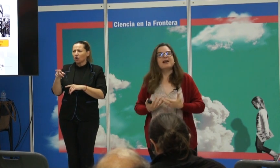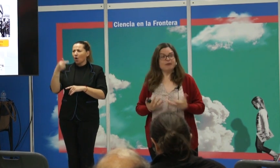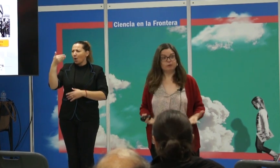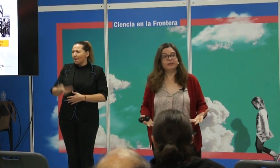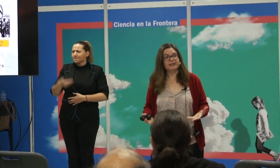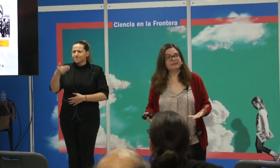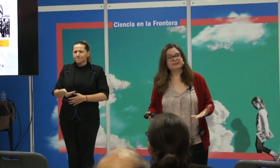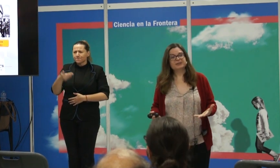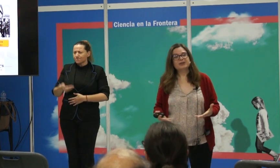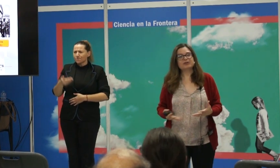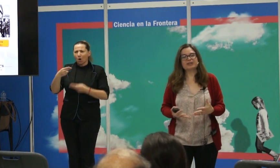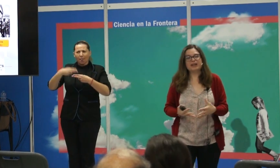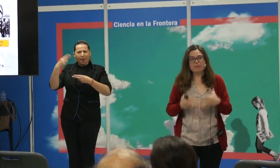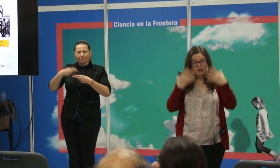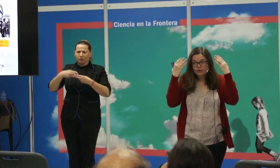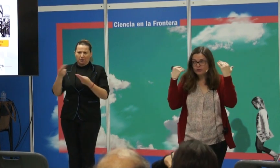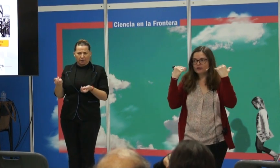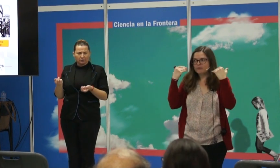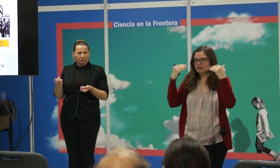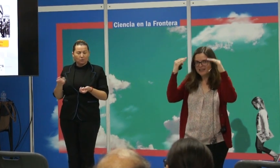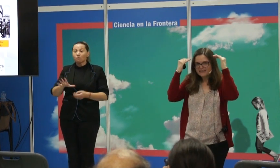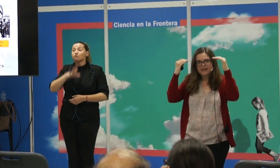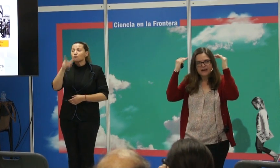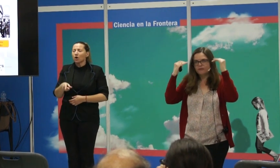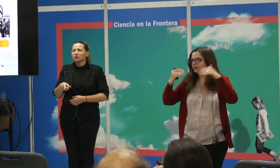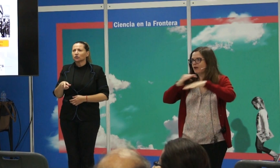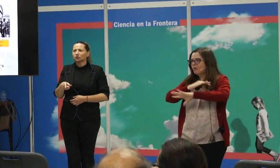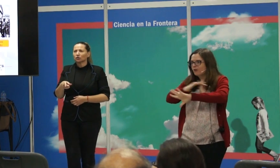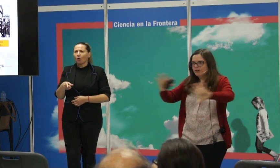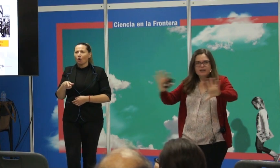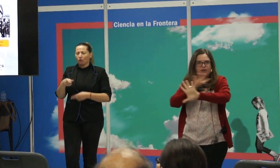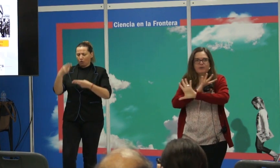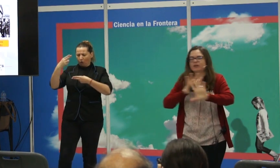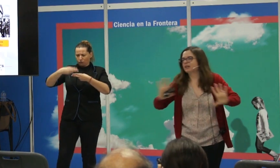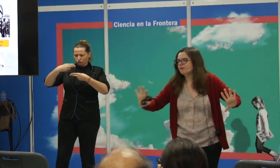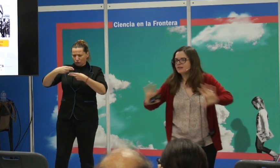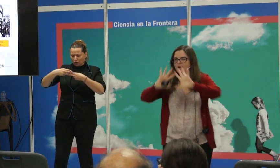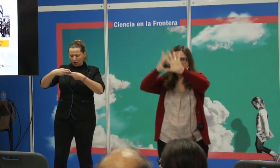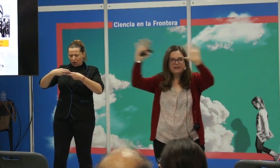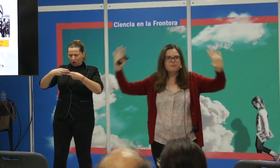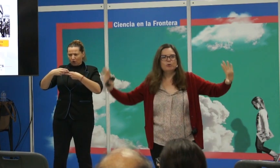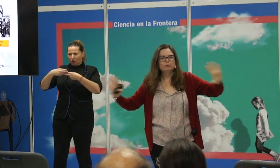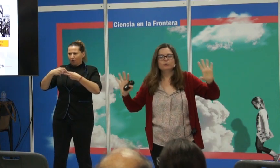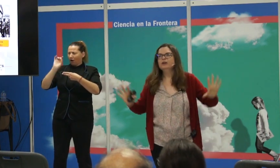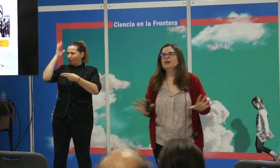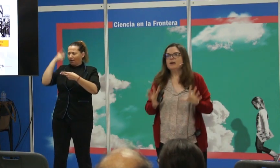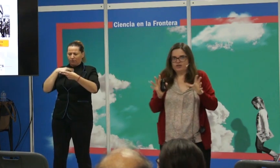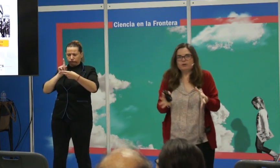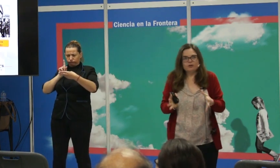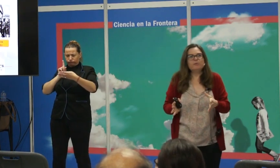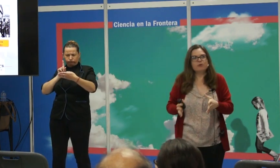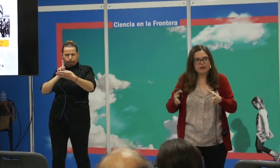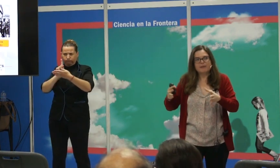importancia a la frontera. Por eso nosotros tenemos esa idea de la frontera como algo que no se puede traspasar ahí, impoluto,